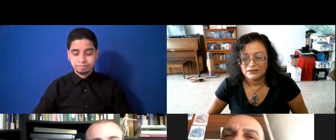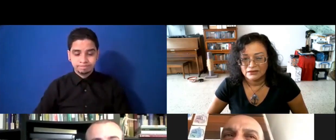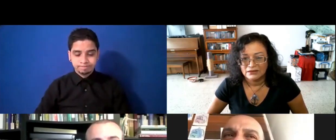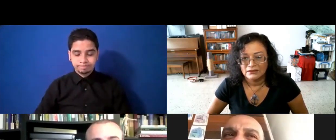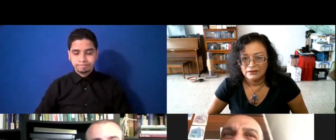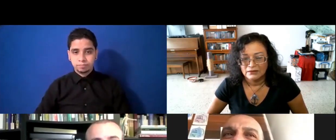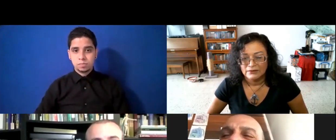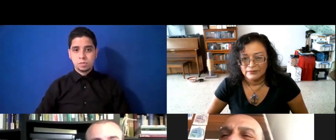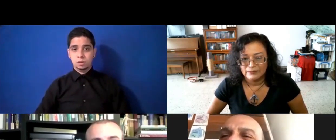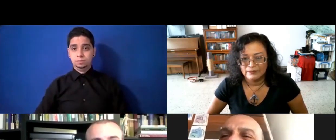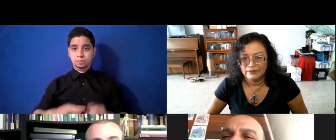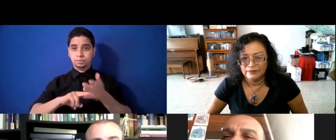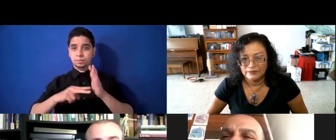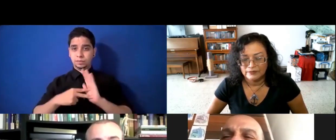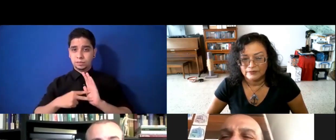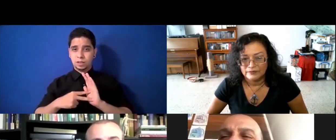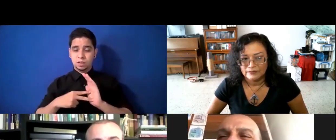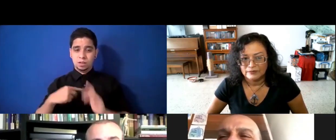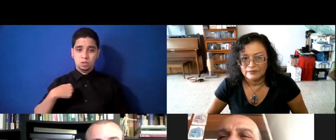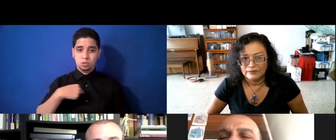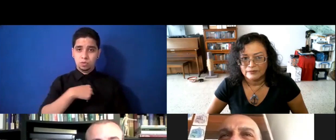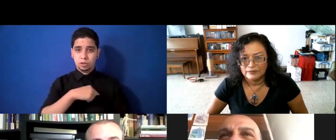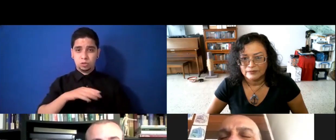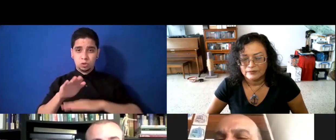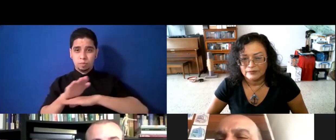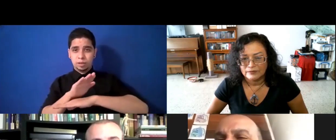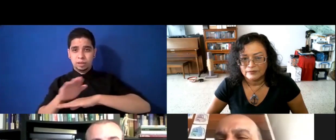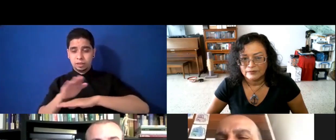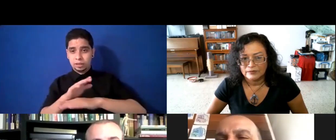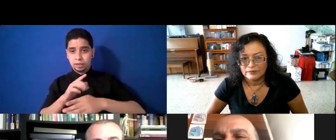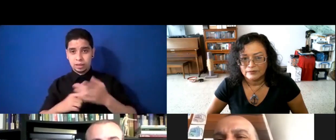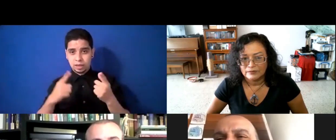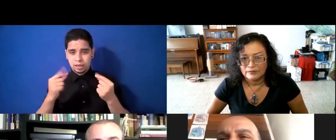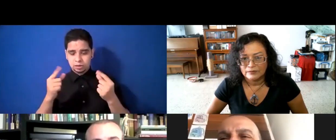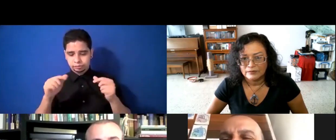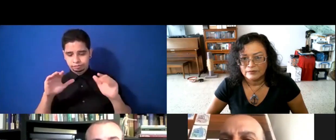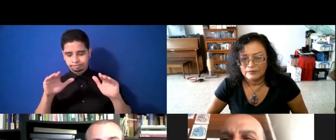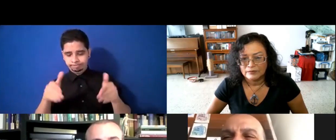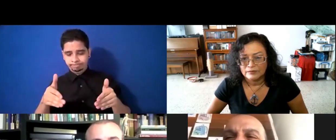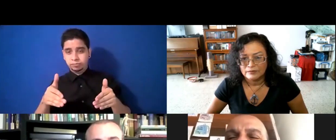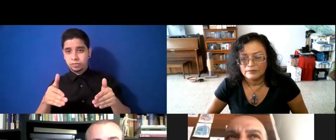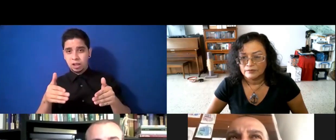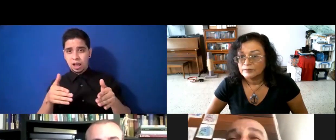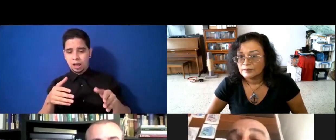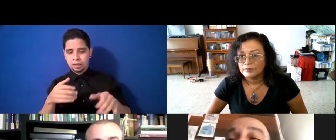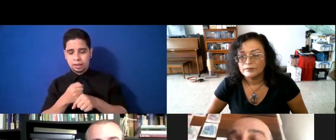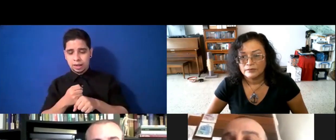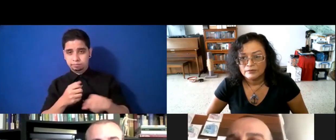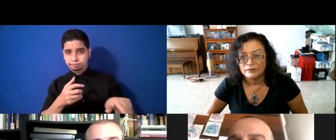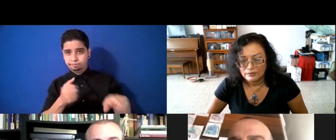en ese entonces pues nuestro negocio iba enfocado a velocidad, a dar un buen servicio, como